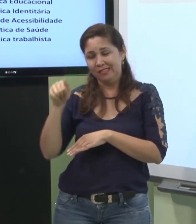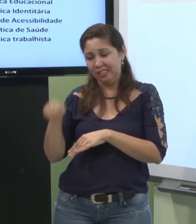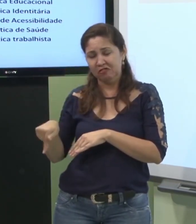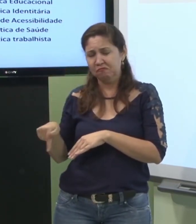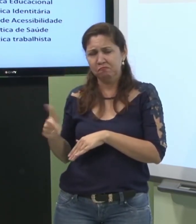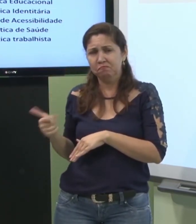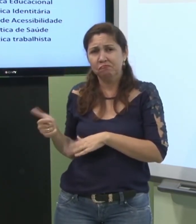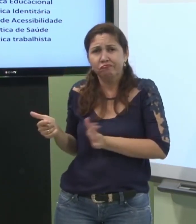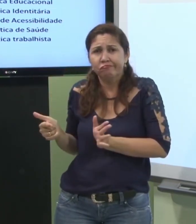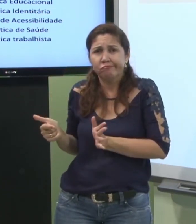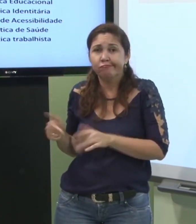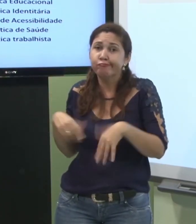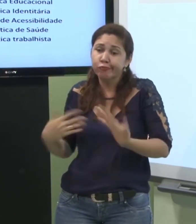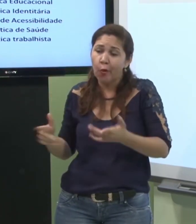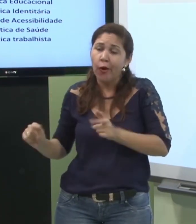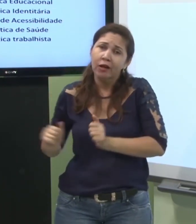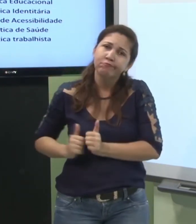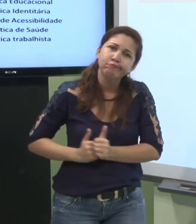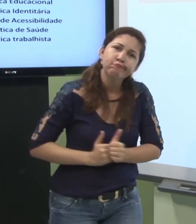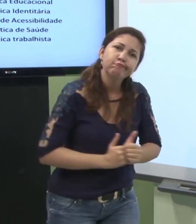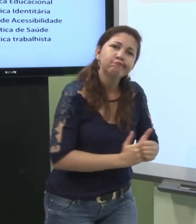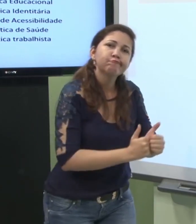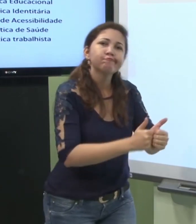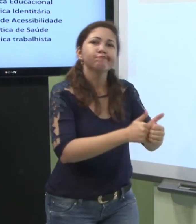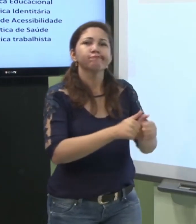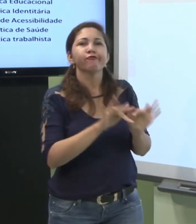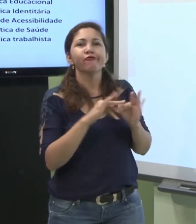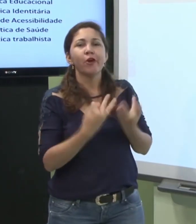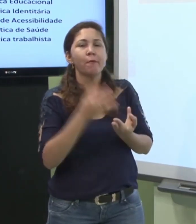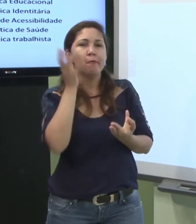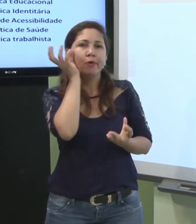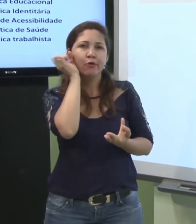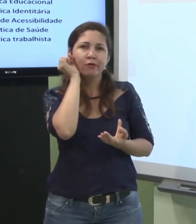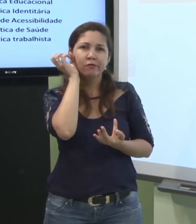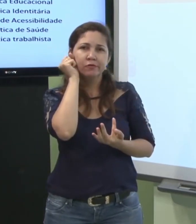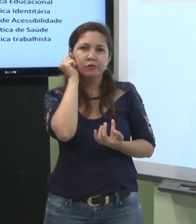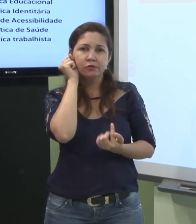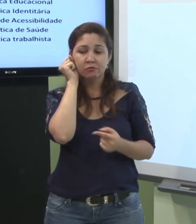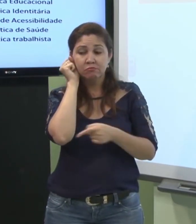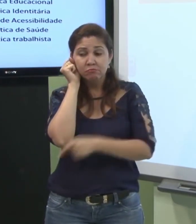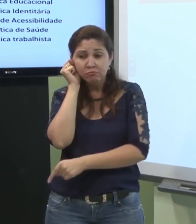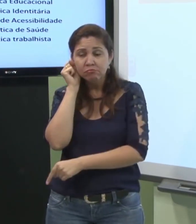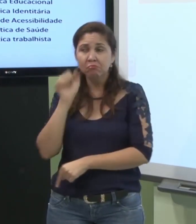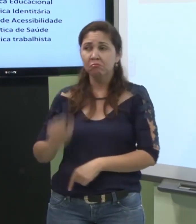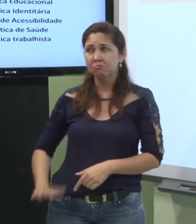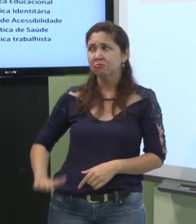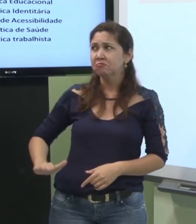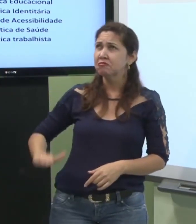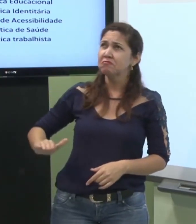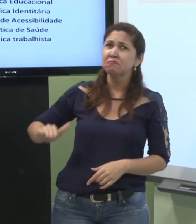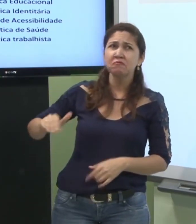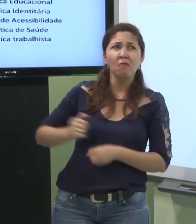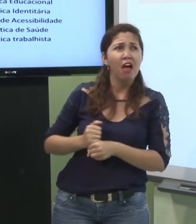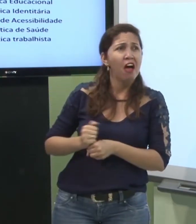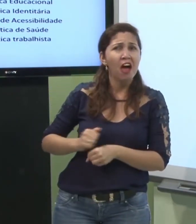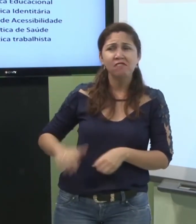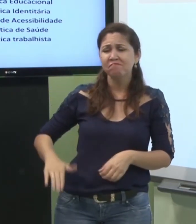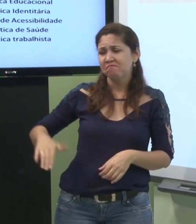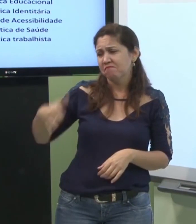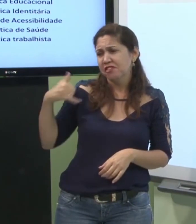dos pais então elas não possuem ainda autonomia e com tempo anos vão se